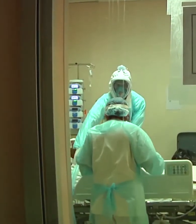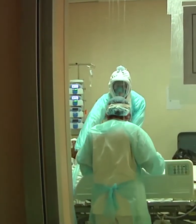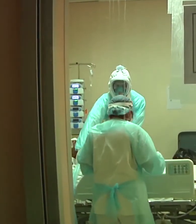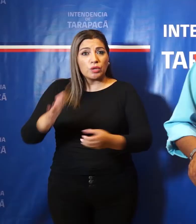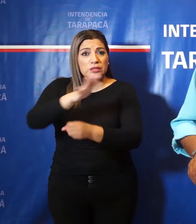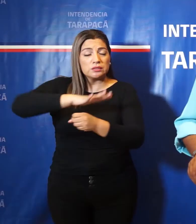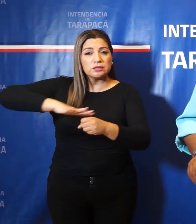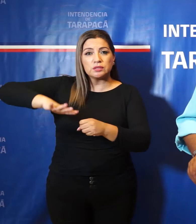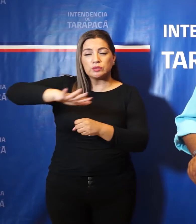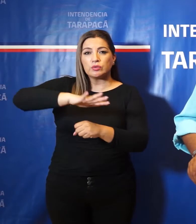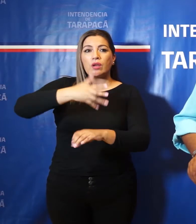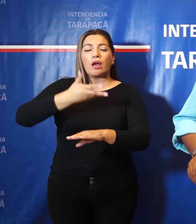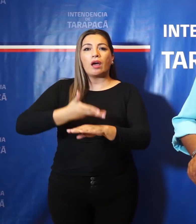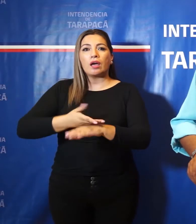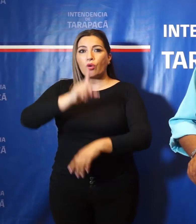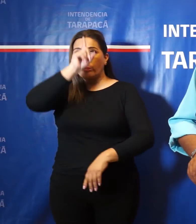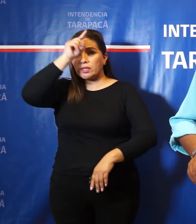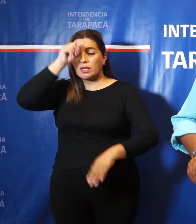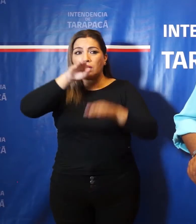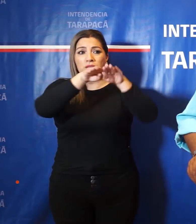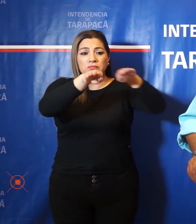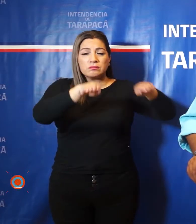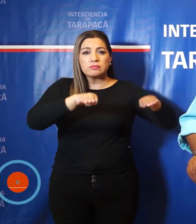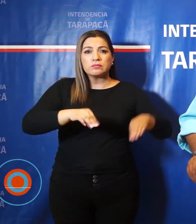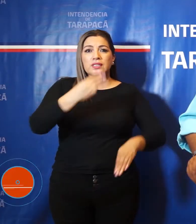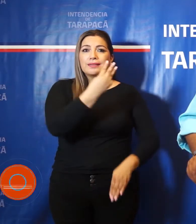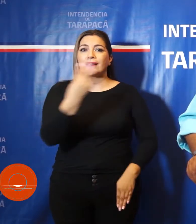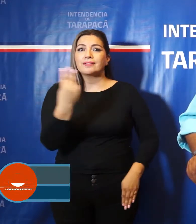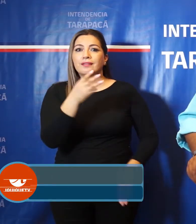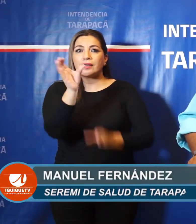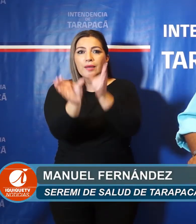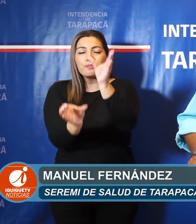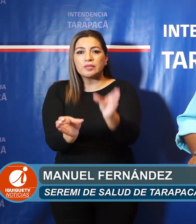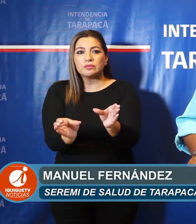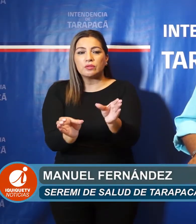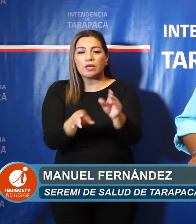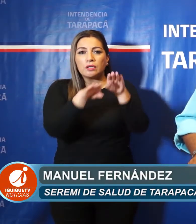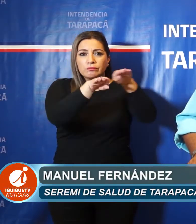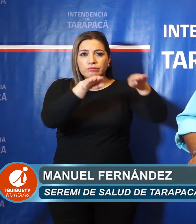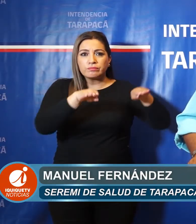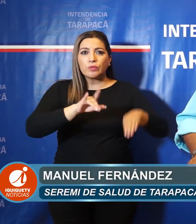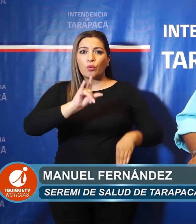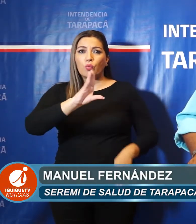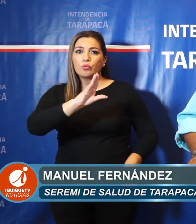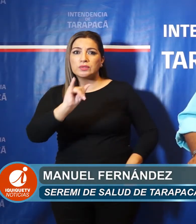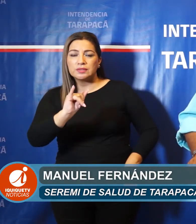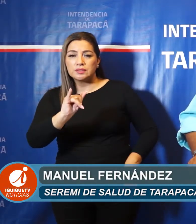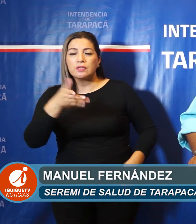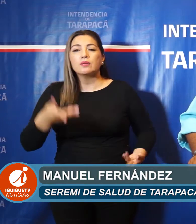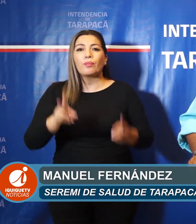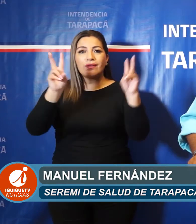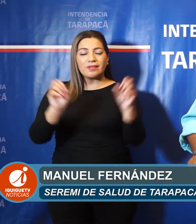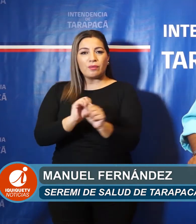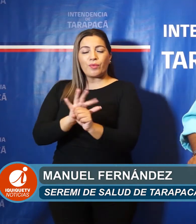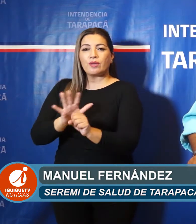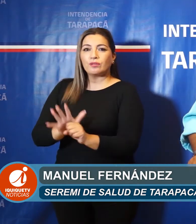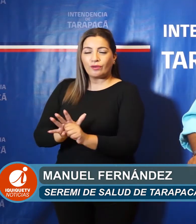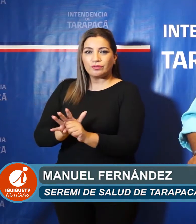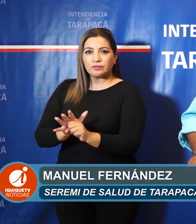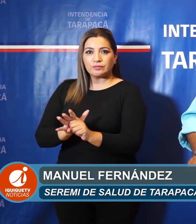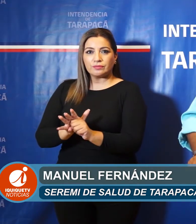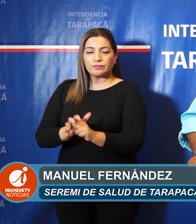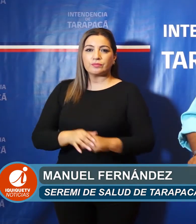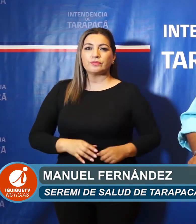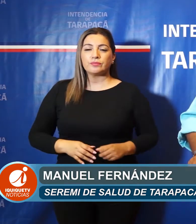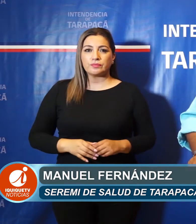nos presenta una ocupación de camas críticas de un total de 33 pacientes hospitalizados en la UCI producto del COVID en nuestra